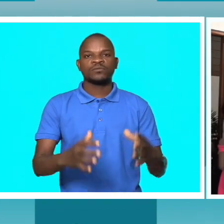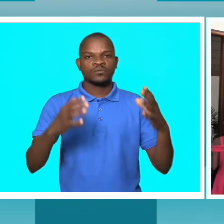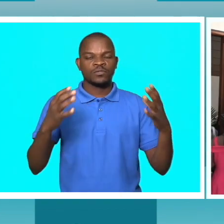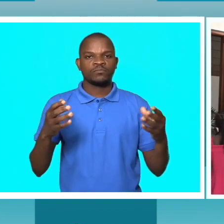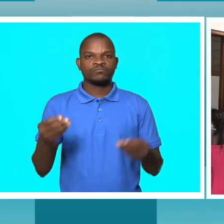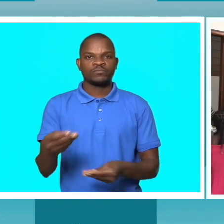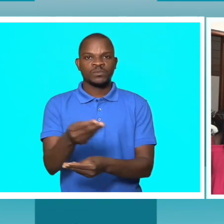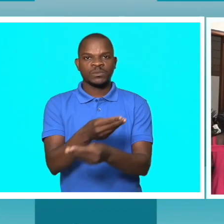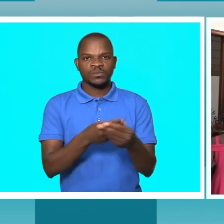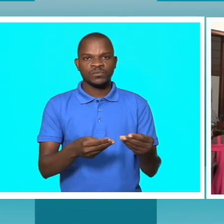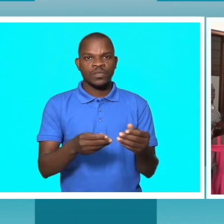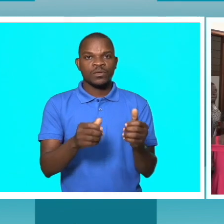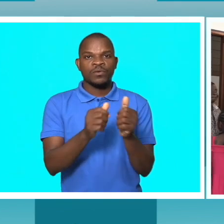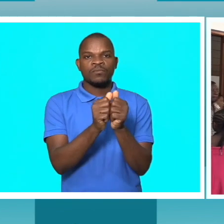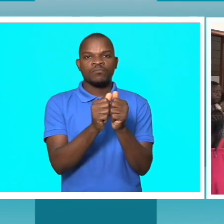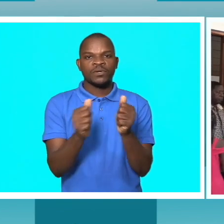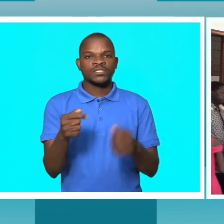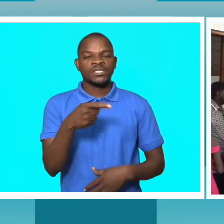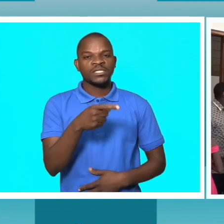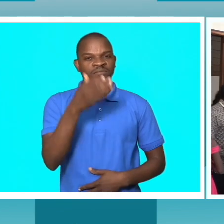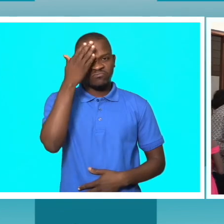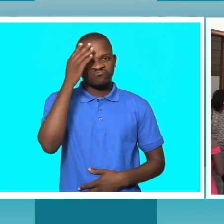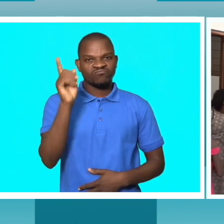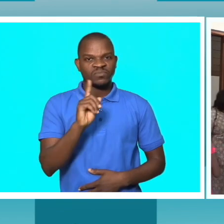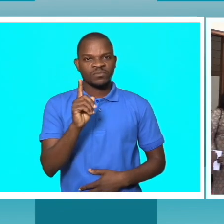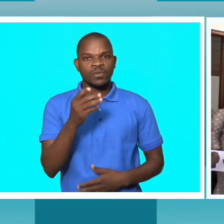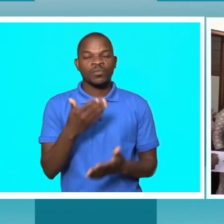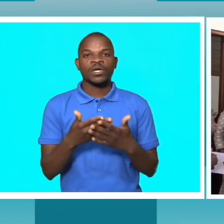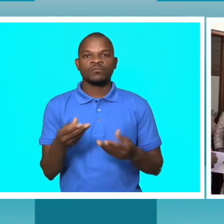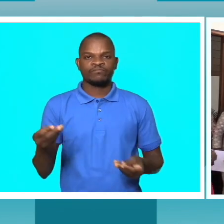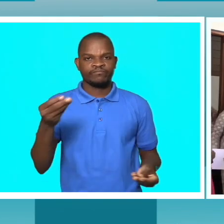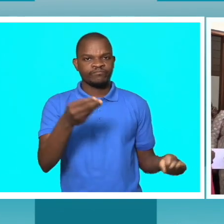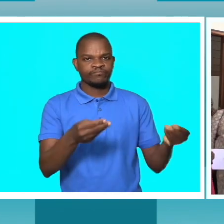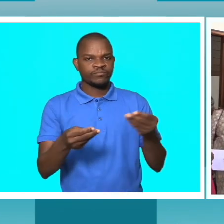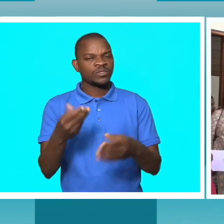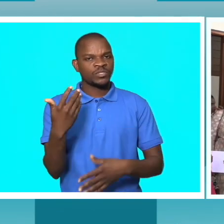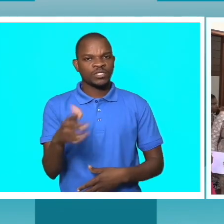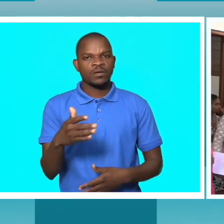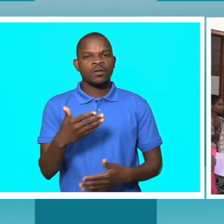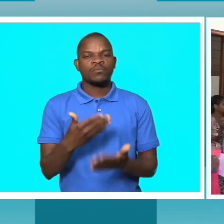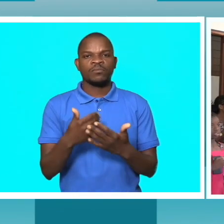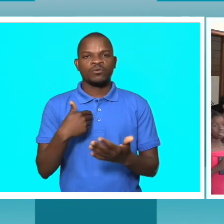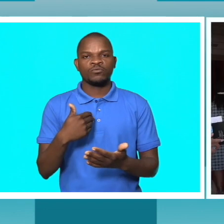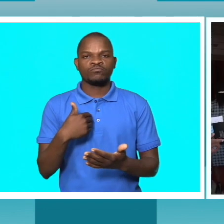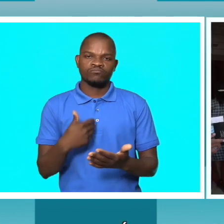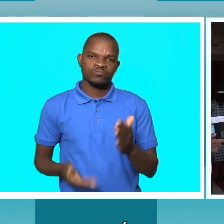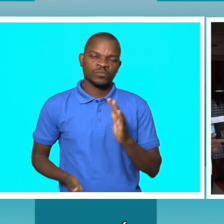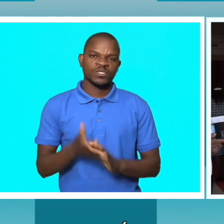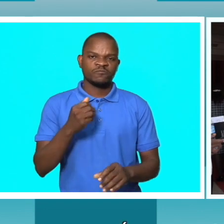ele contribuiu para que eu também continuasse a lutar pelos meus sonhos e alcançar as minhas metas. É uma grande escola para